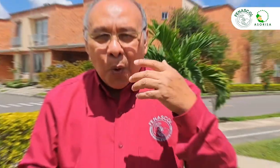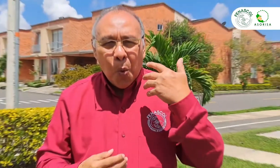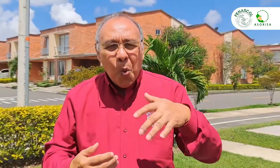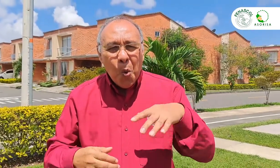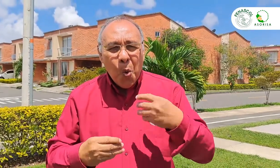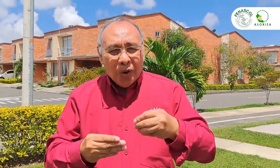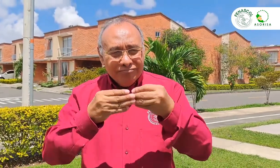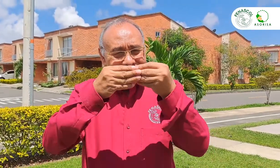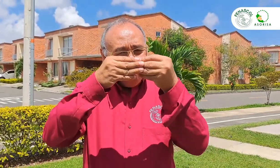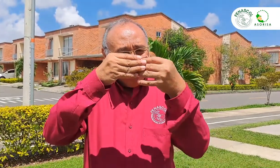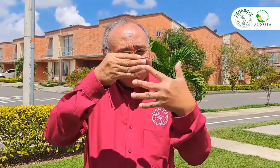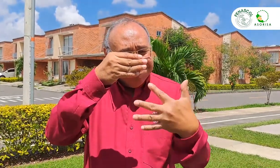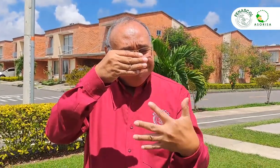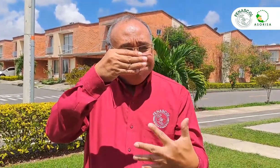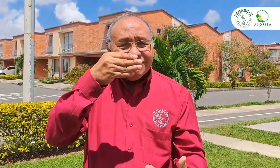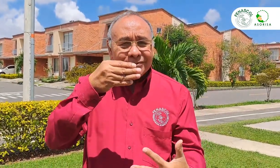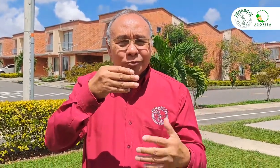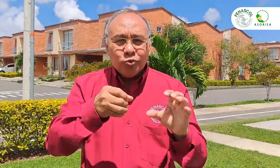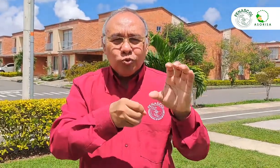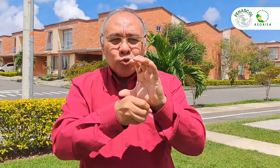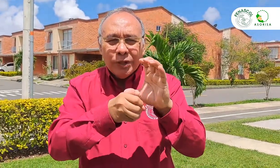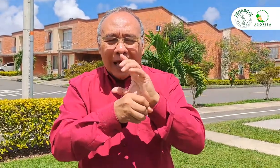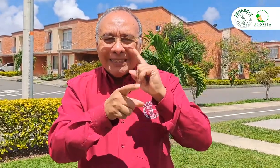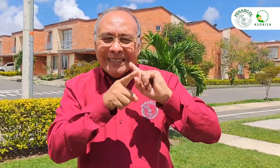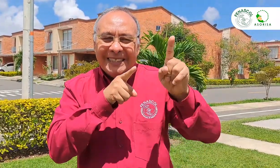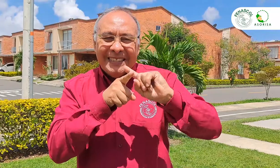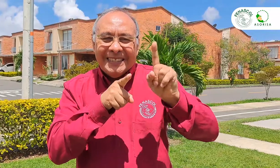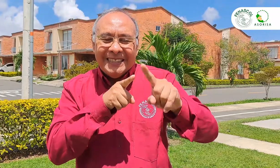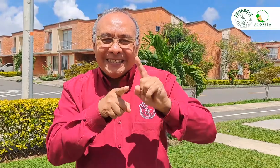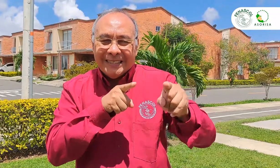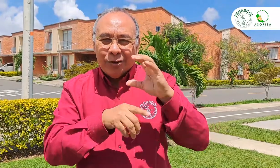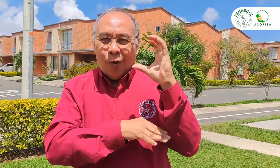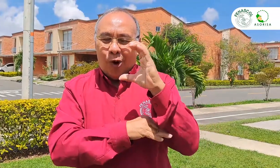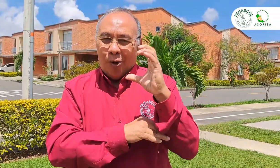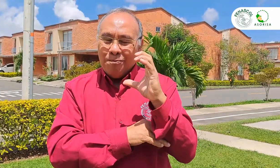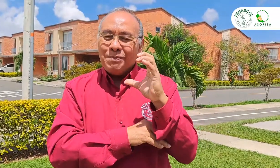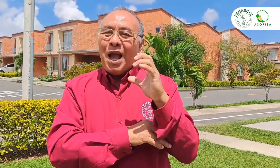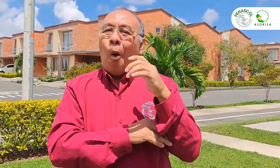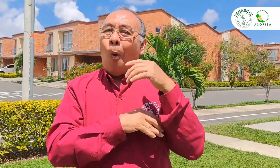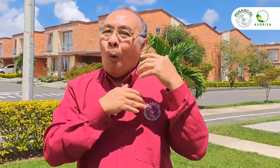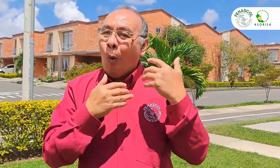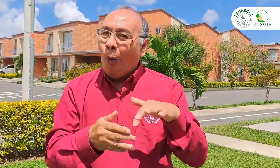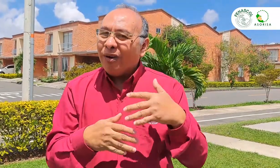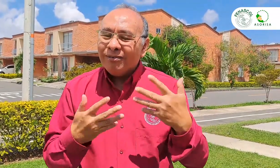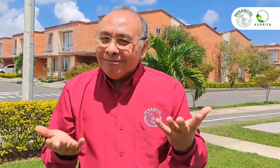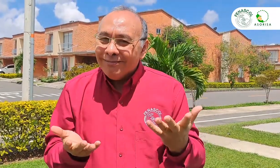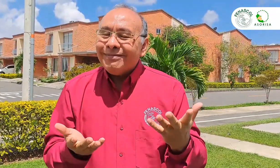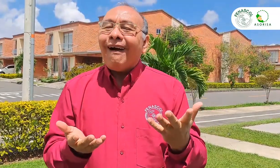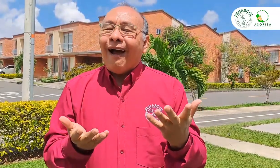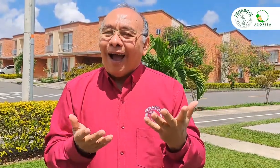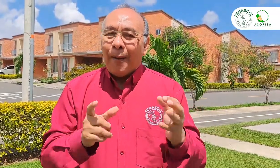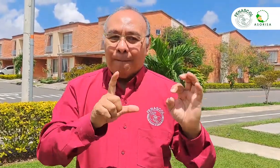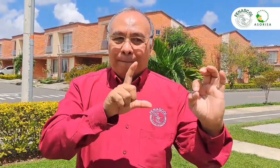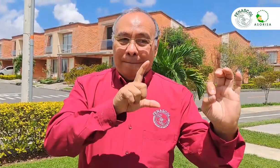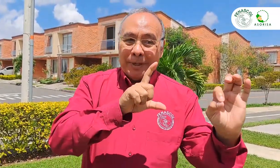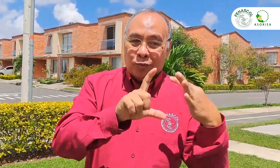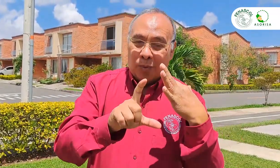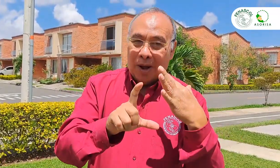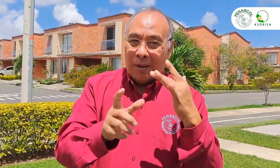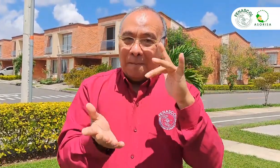Vieron la lista de las diferentes ciudades de donde provienen nuestros asistentes al